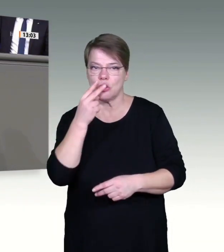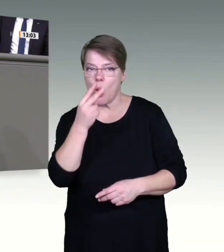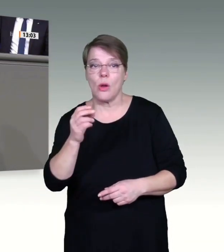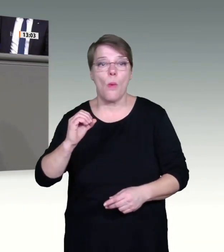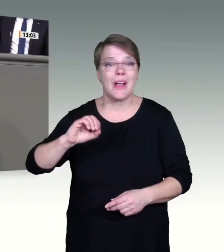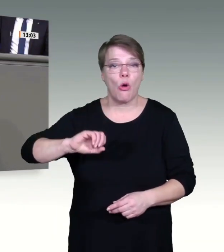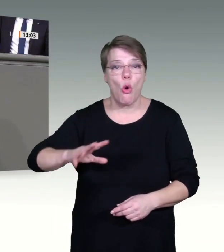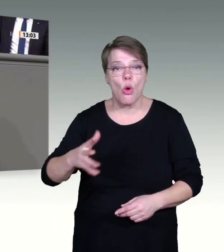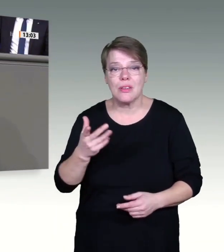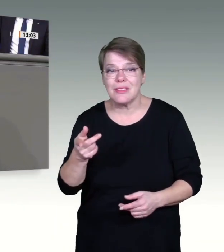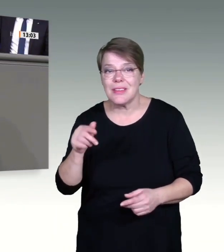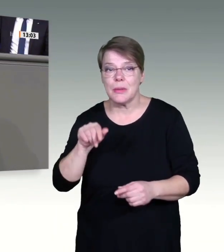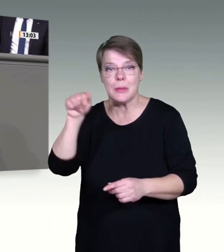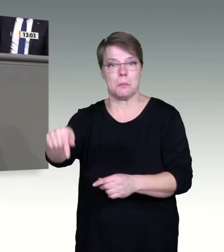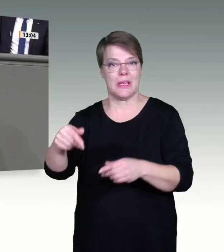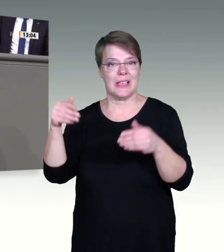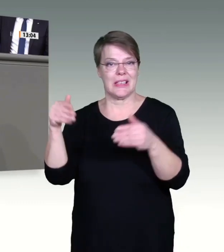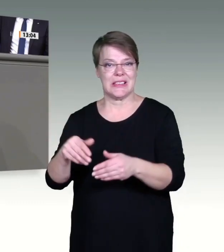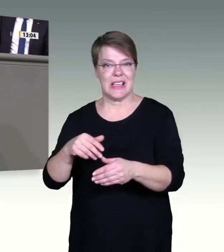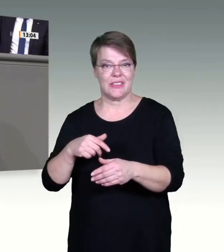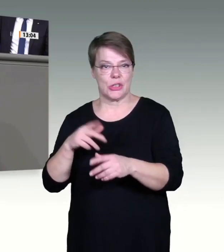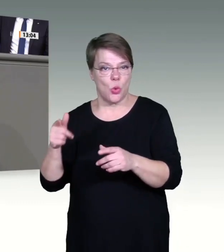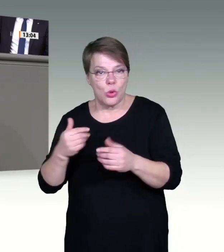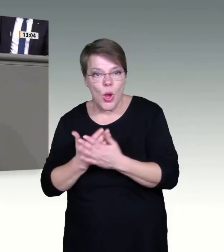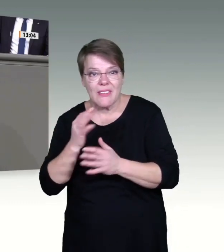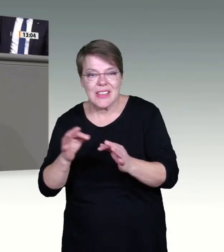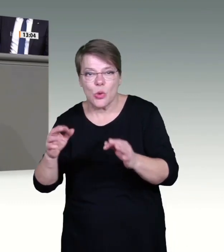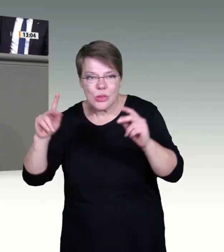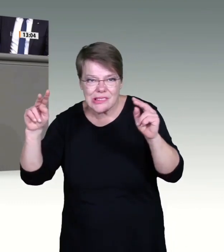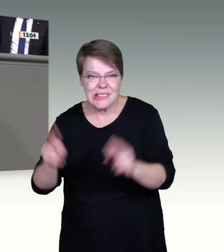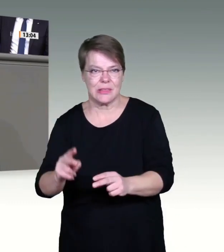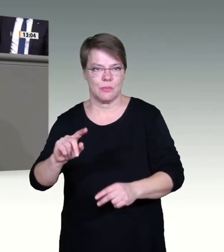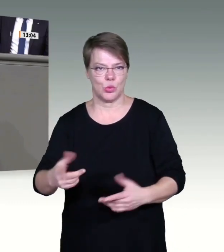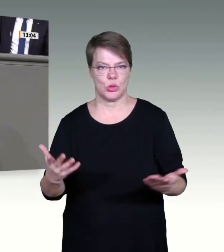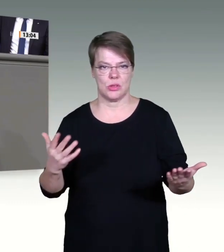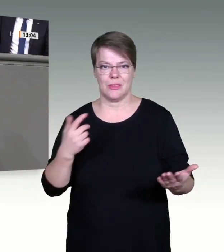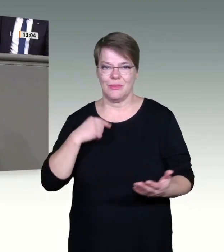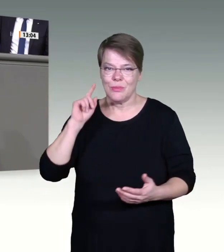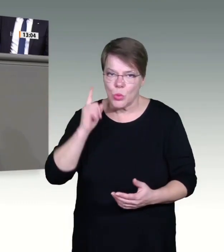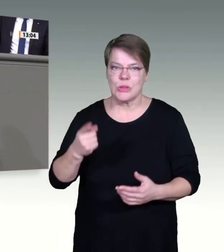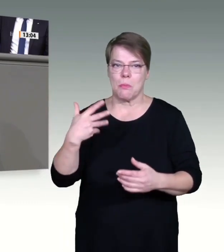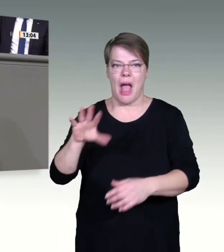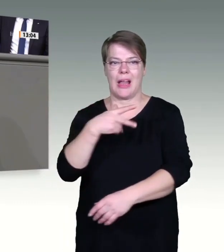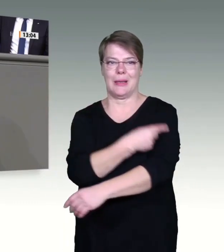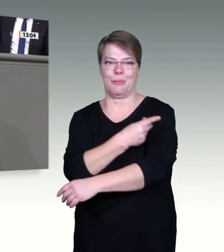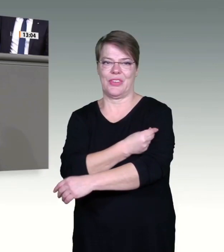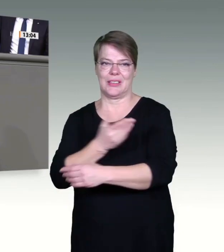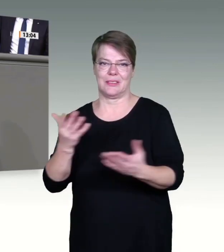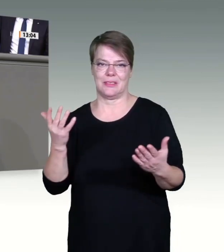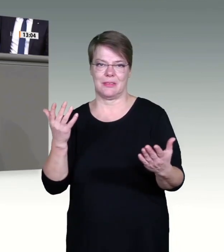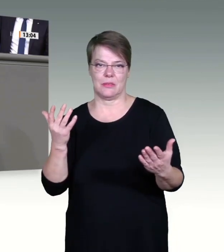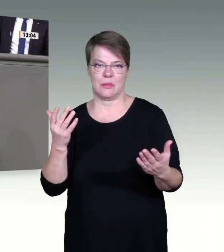das wir heute auf den Weg bringen, dafür sorgen, dass wir kurzfristiges Senken von Infektionszahlen durch flächendeckende 2-G-Maßnahmen,